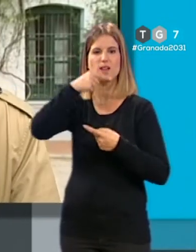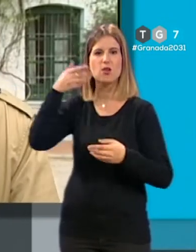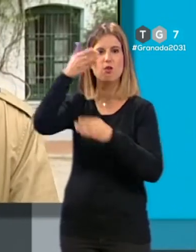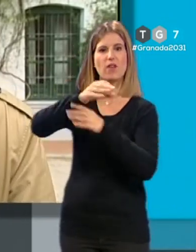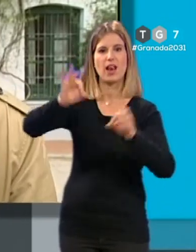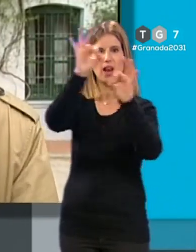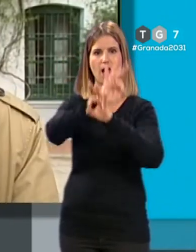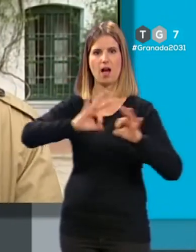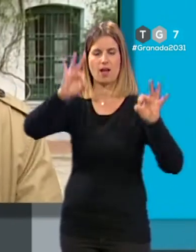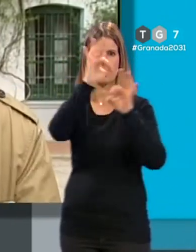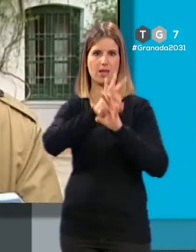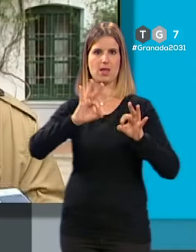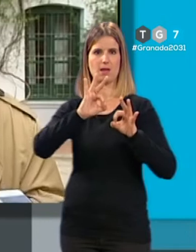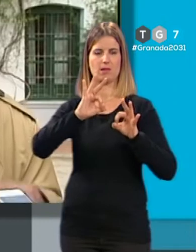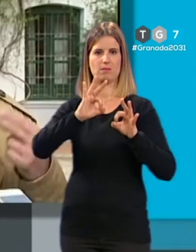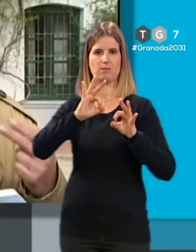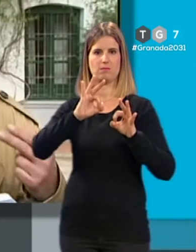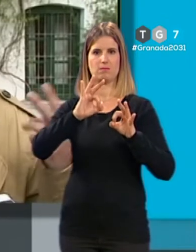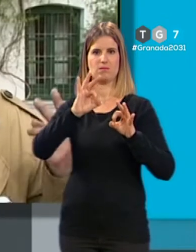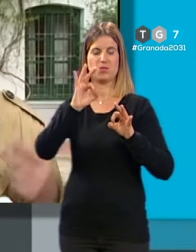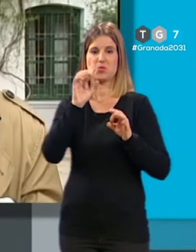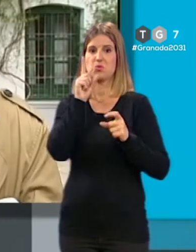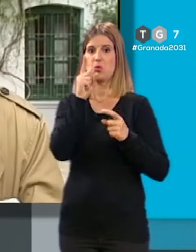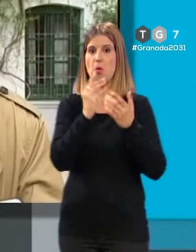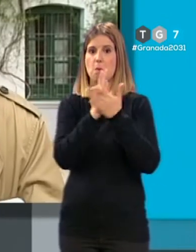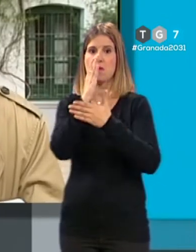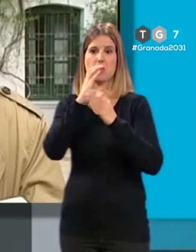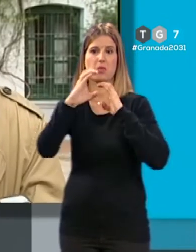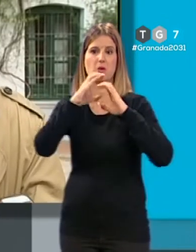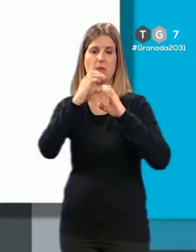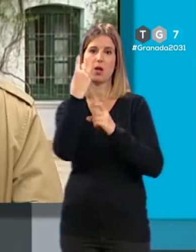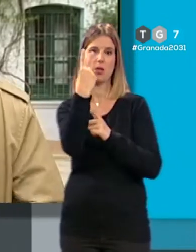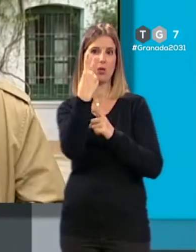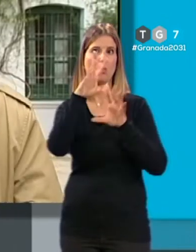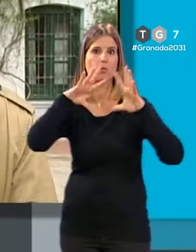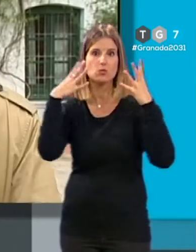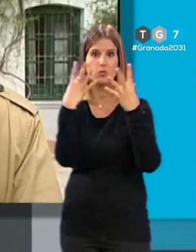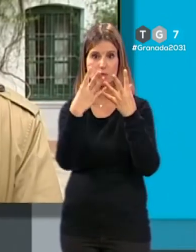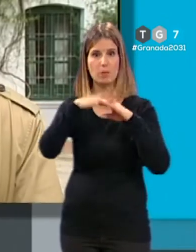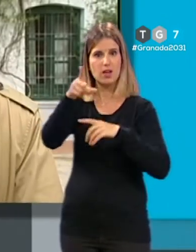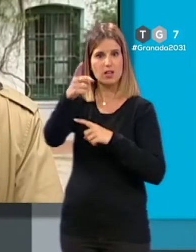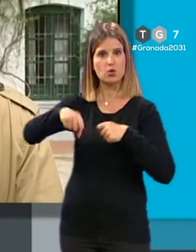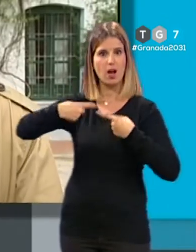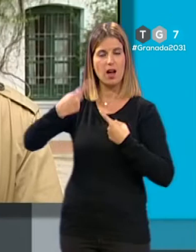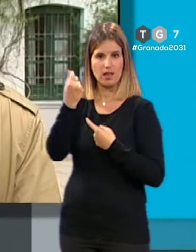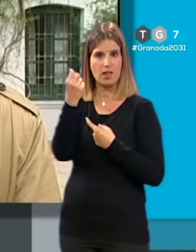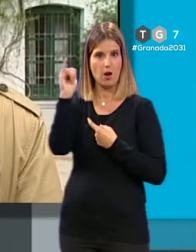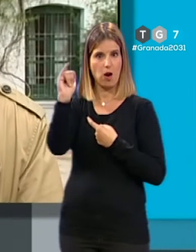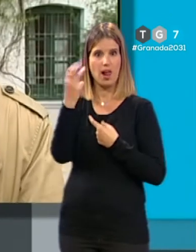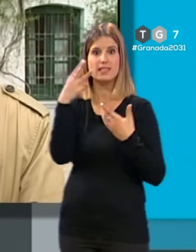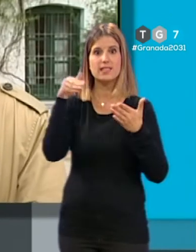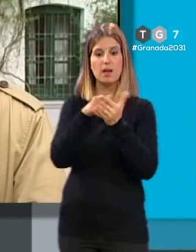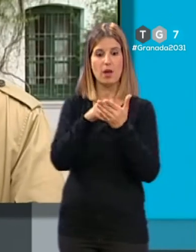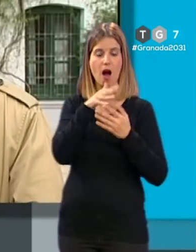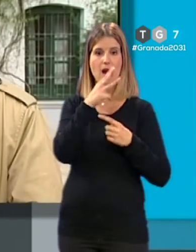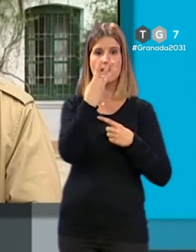y a la que salimos en dos medios digitales en el resto del mundo, para eso sí hay dinero, 30.000, y no hay 3